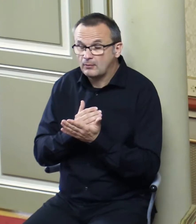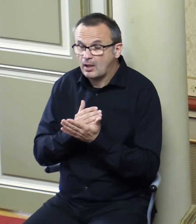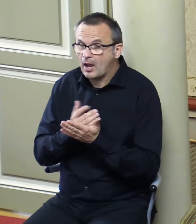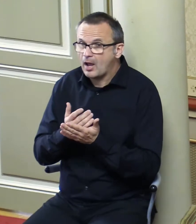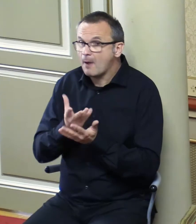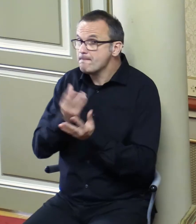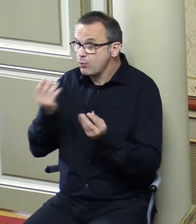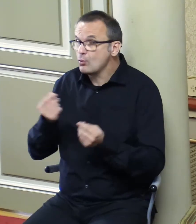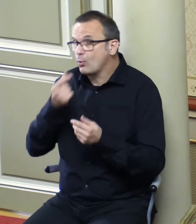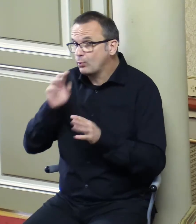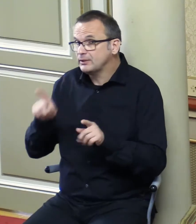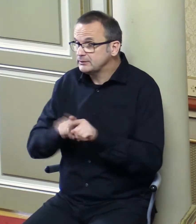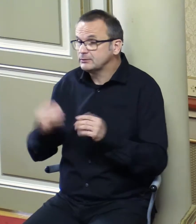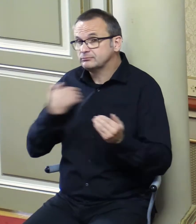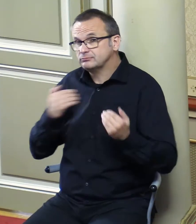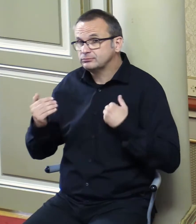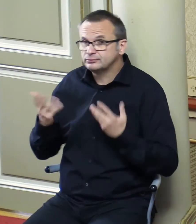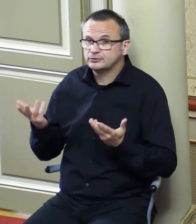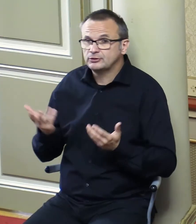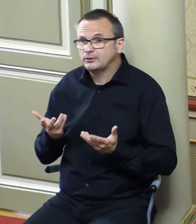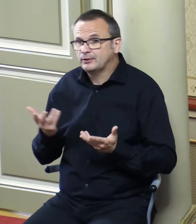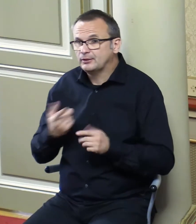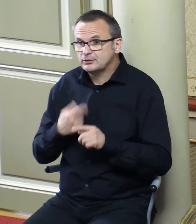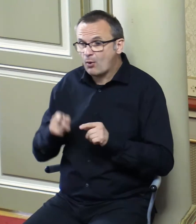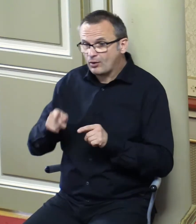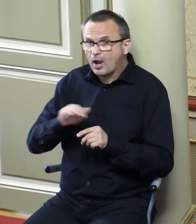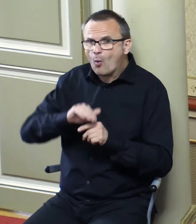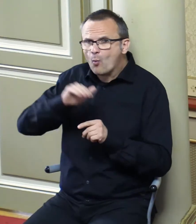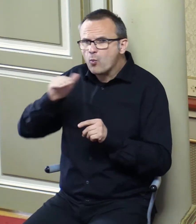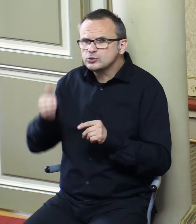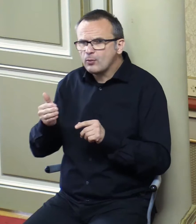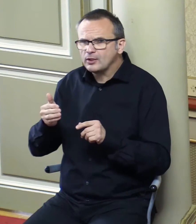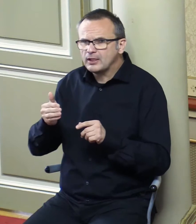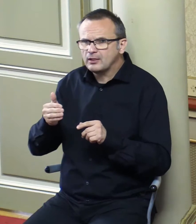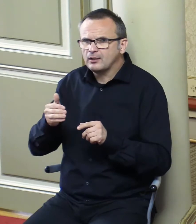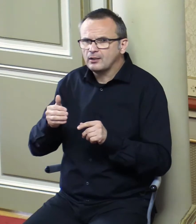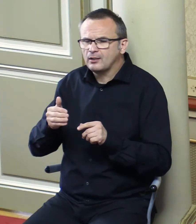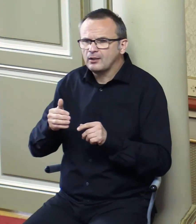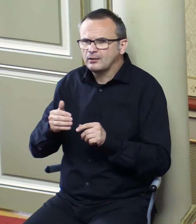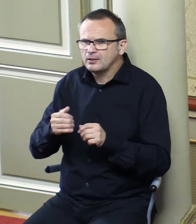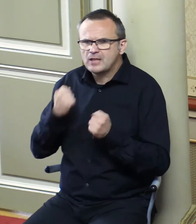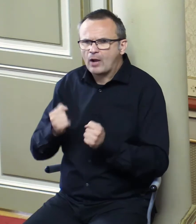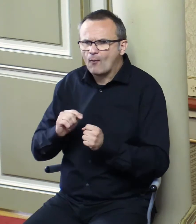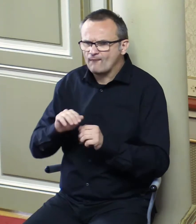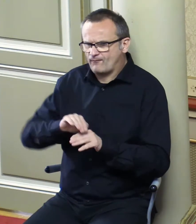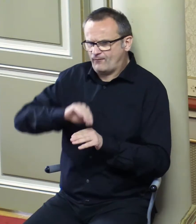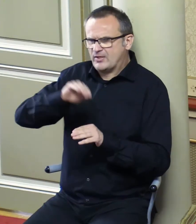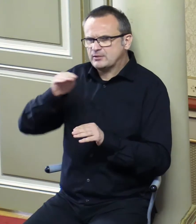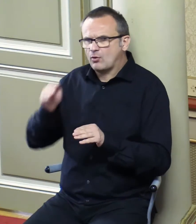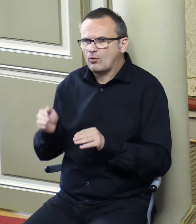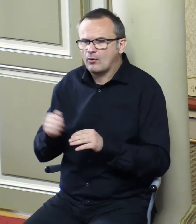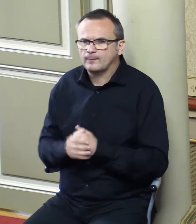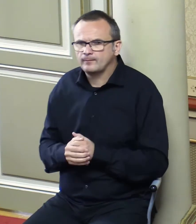kontaktira i žali se u smislu visine tih uspornika i oštećivanja automobila i tako dalje. Tako da,